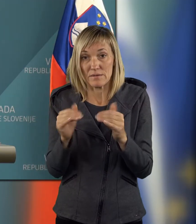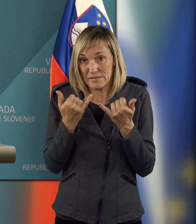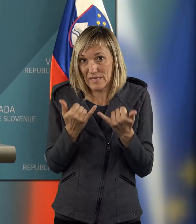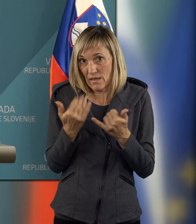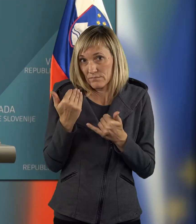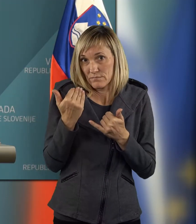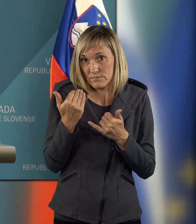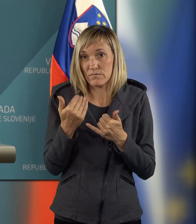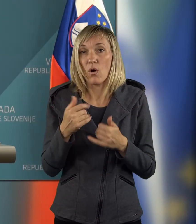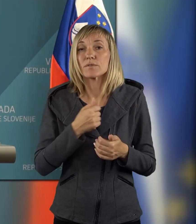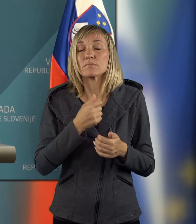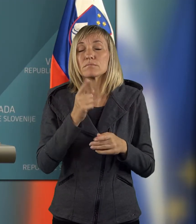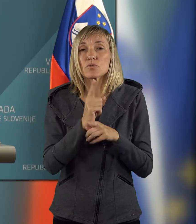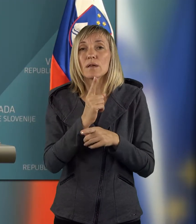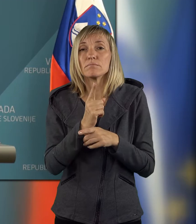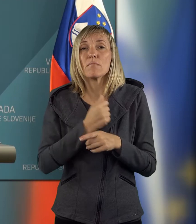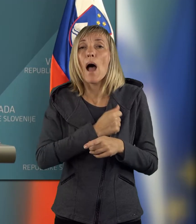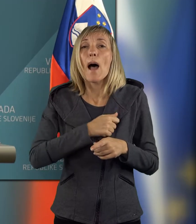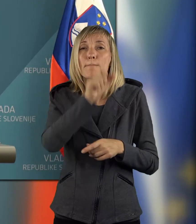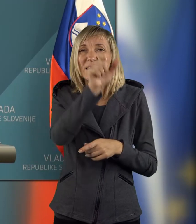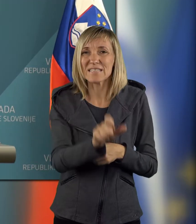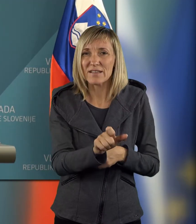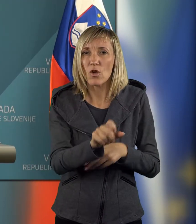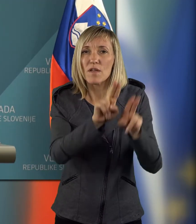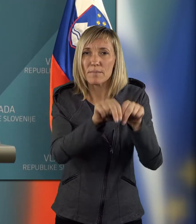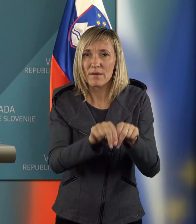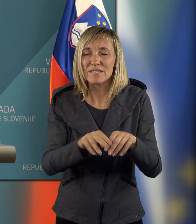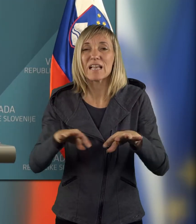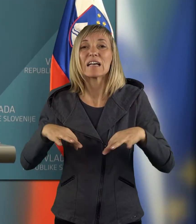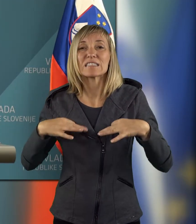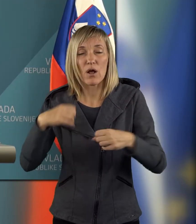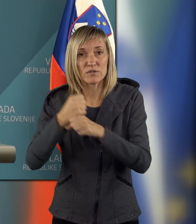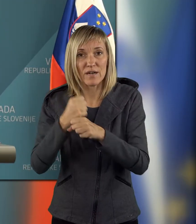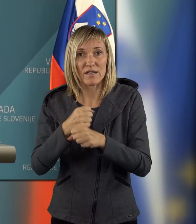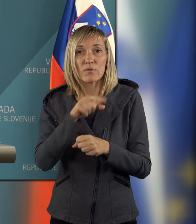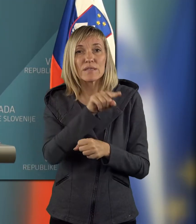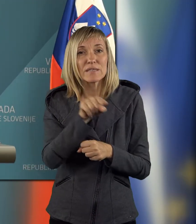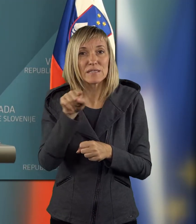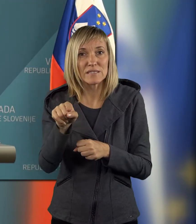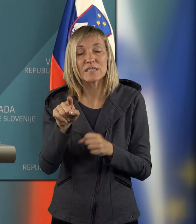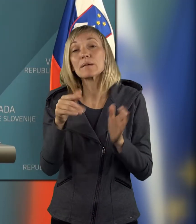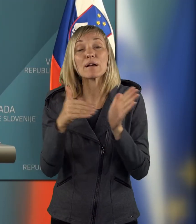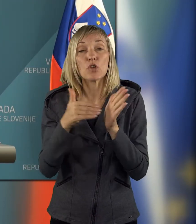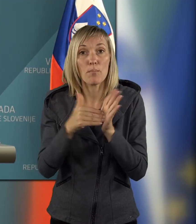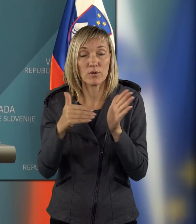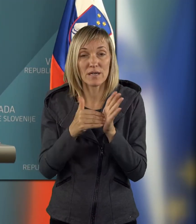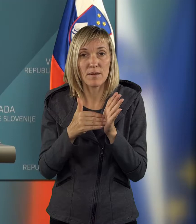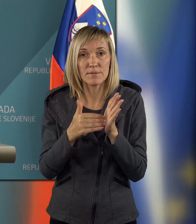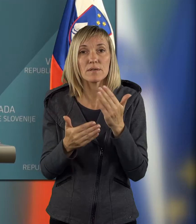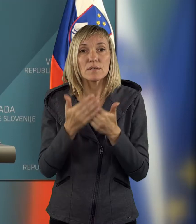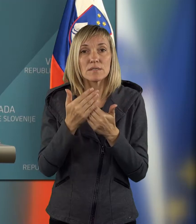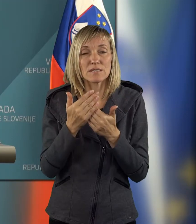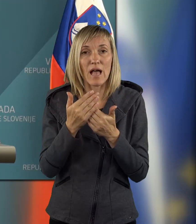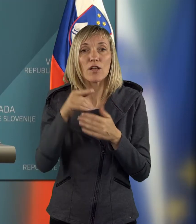prav, kar je od pacijentovih pravedc zdravstvena dejavnost, a ne, tisti, ki pa so potrebni za